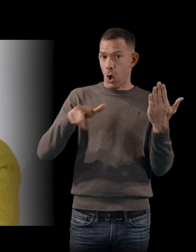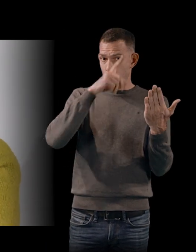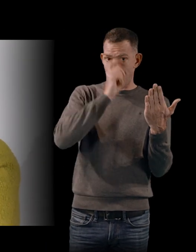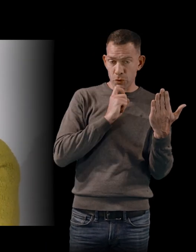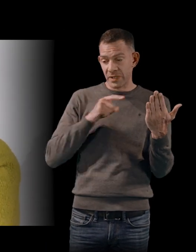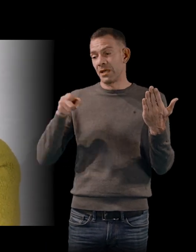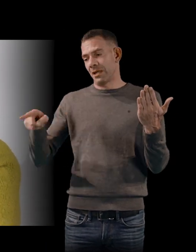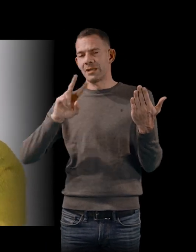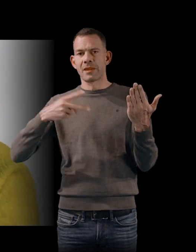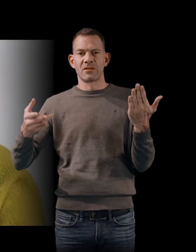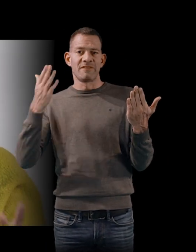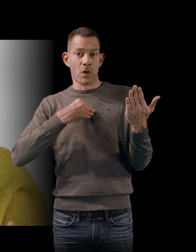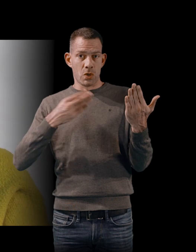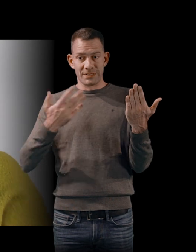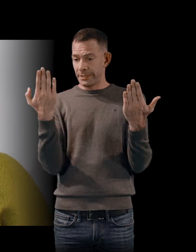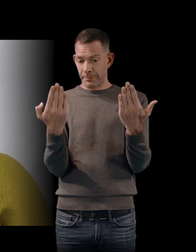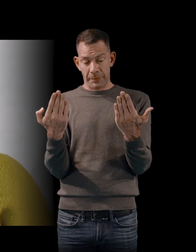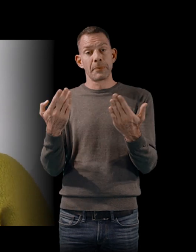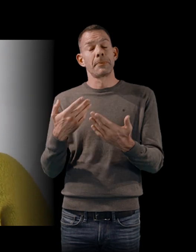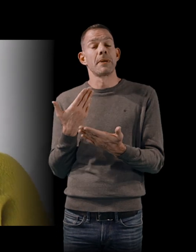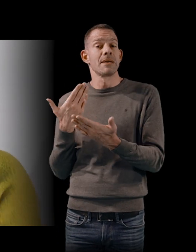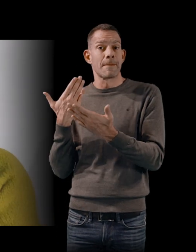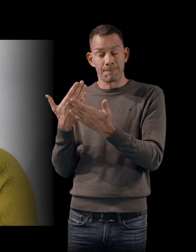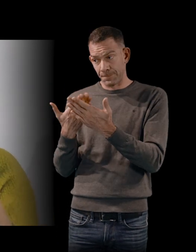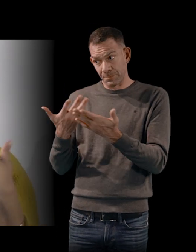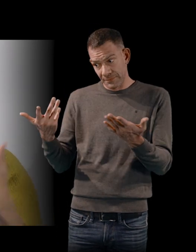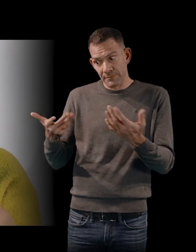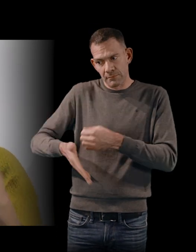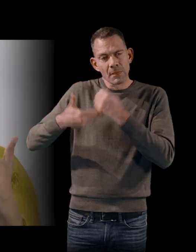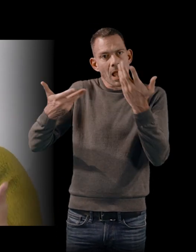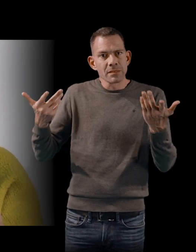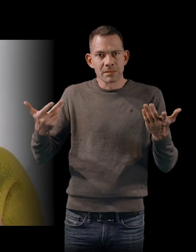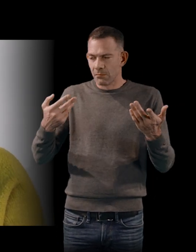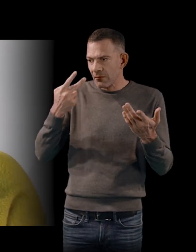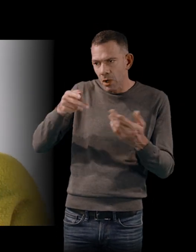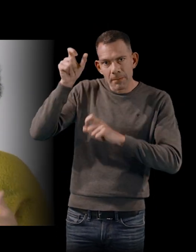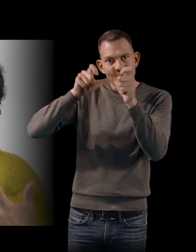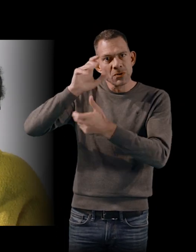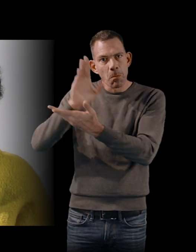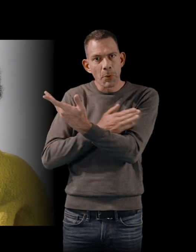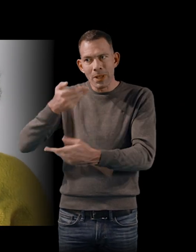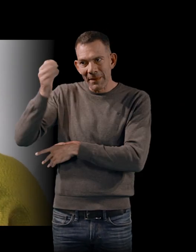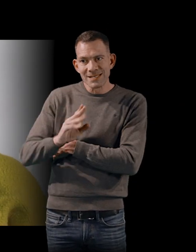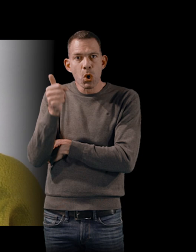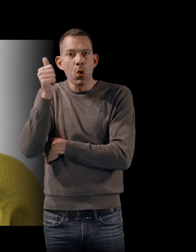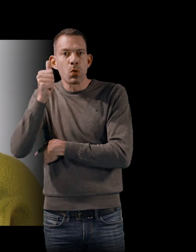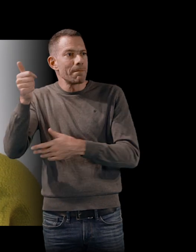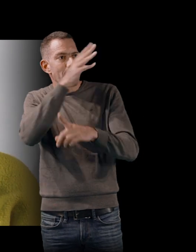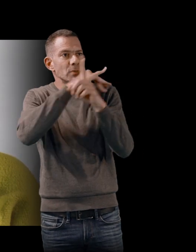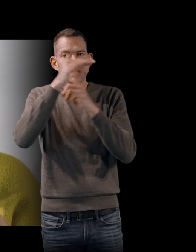français à côté. Et donc, ça, ça m'a beaucoup aidée, en fait, de voir comment les poètes brésiliens parlaient de leur société à l'époque parce qu'ils étaient